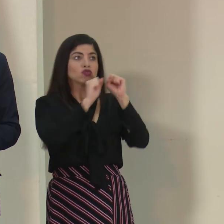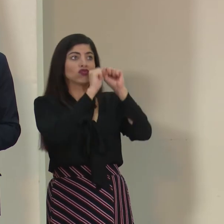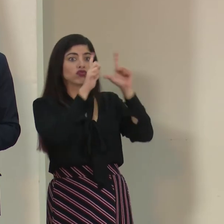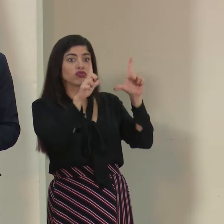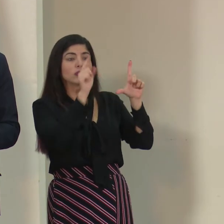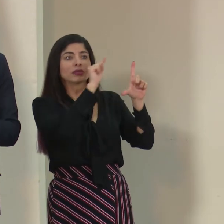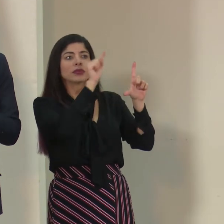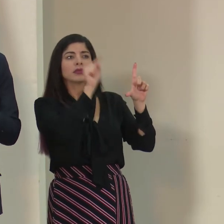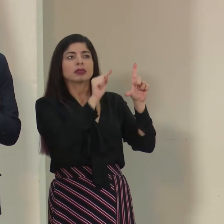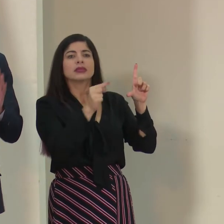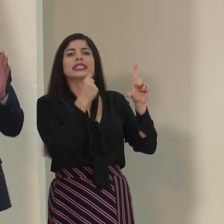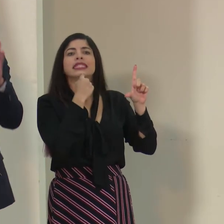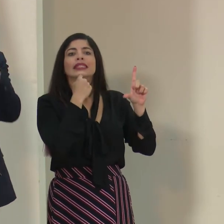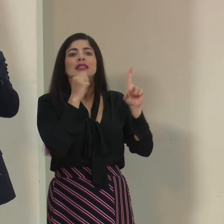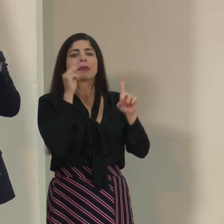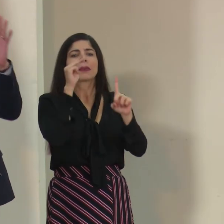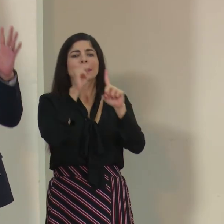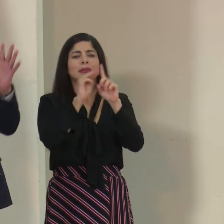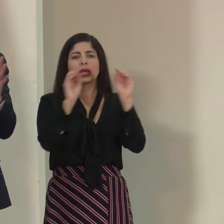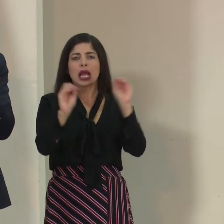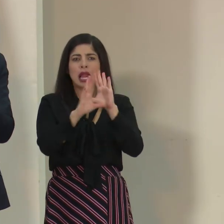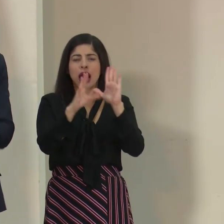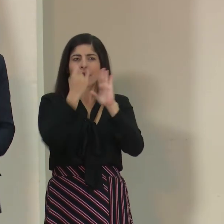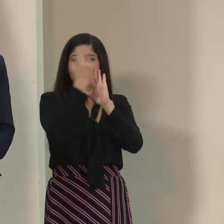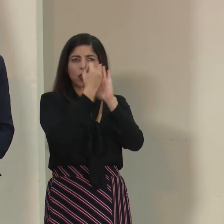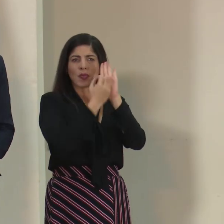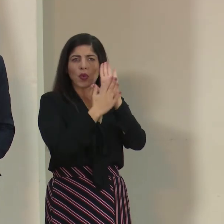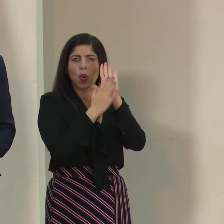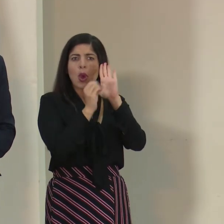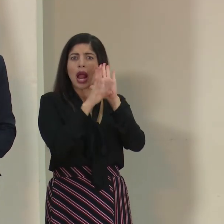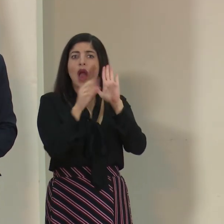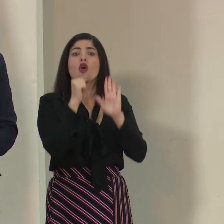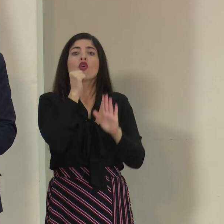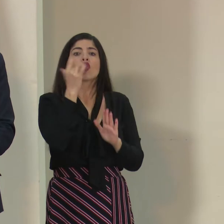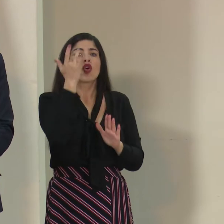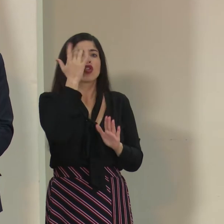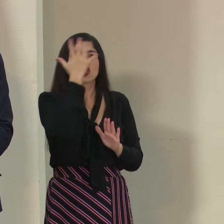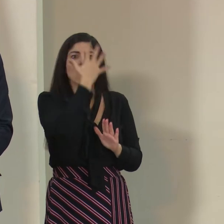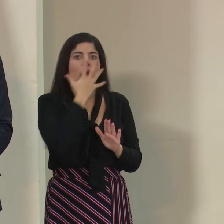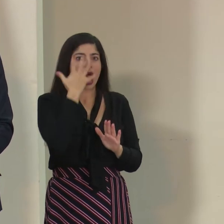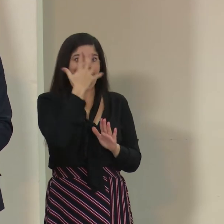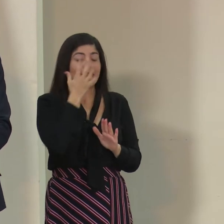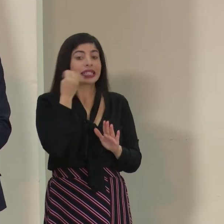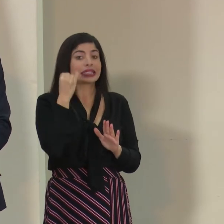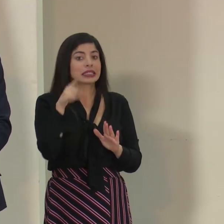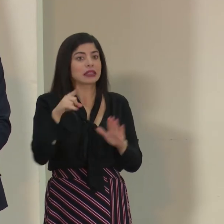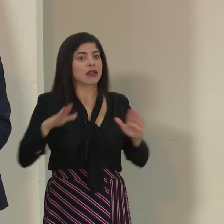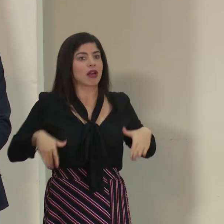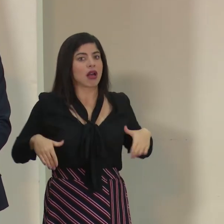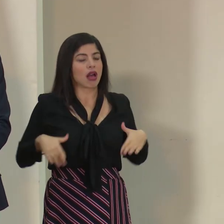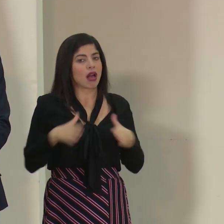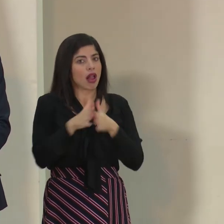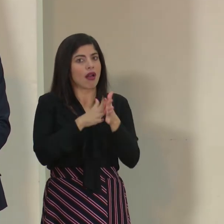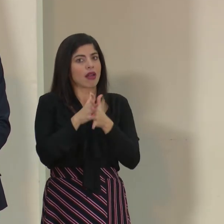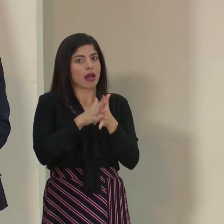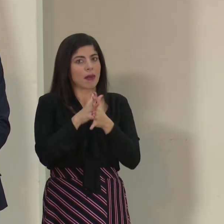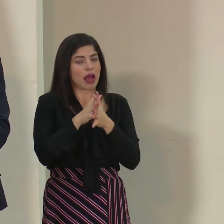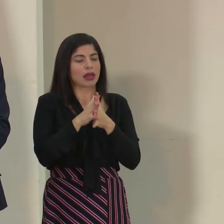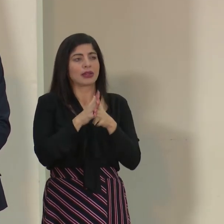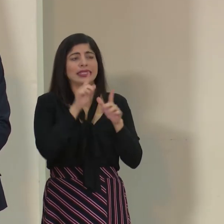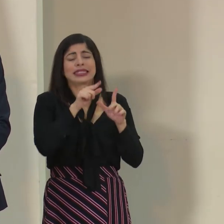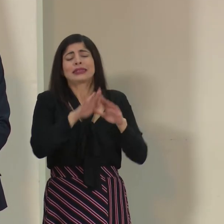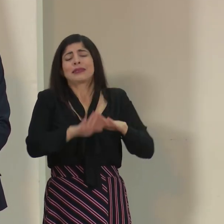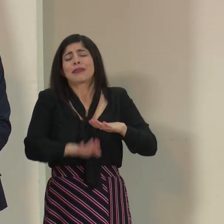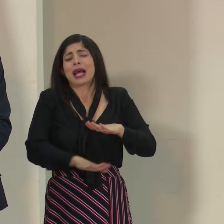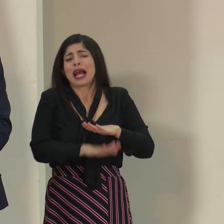en donde se indique claramente el mensaje con una iconografía muy clara, no se toque la cara si no se ha lavado las manos. Eso es